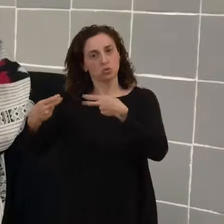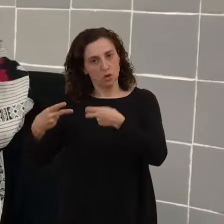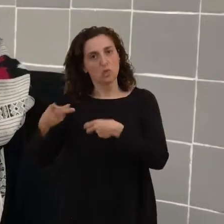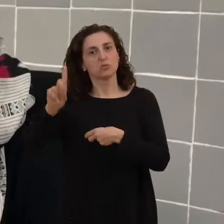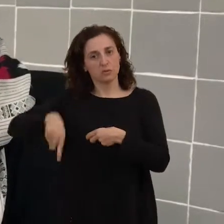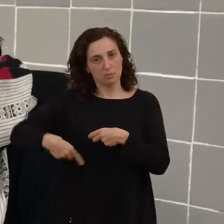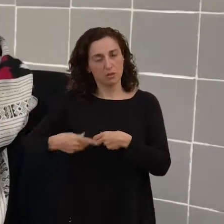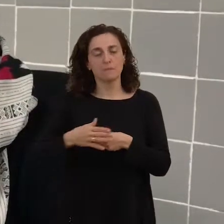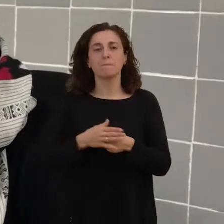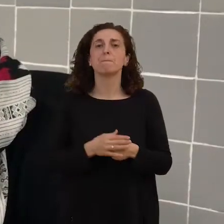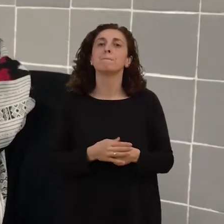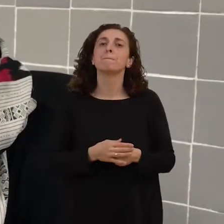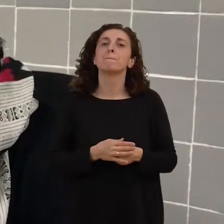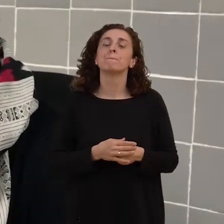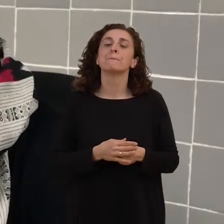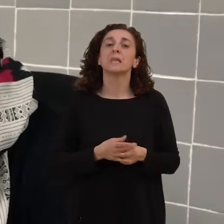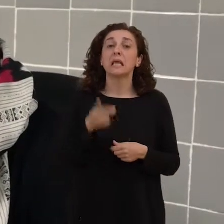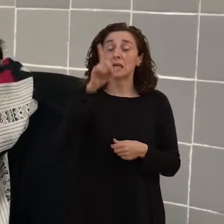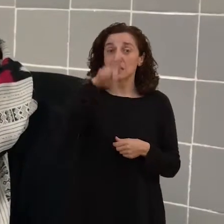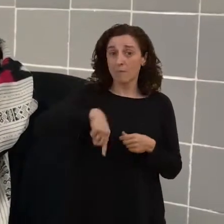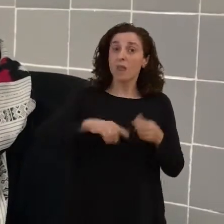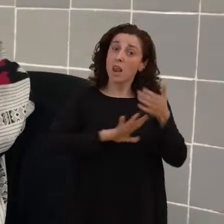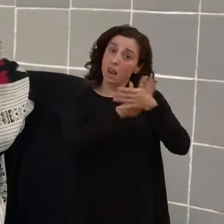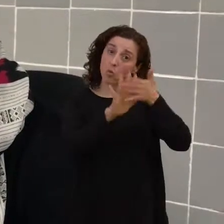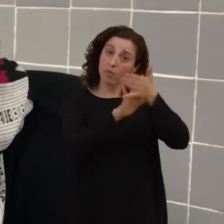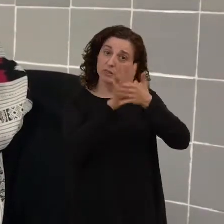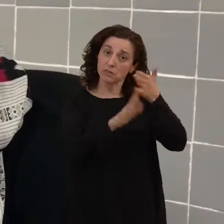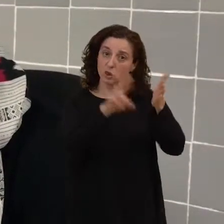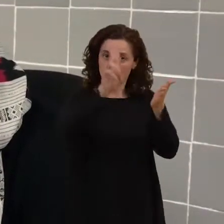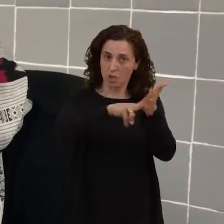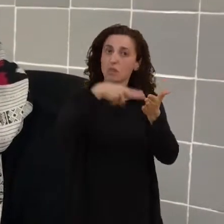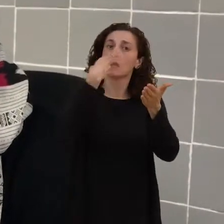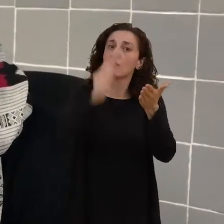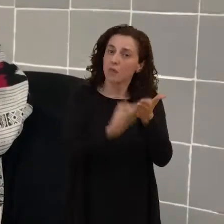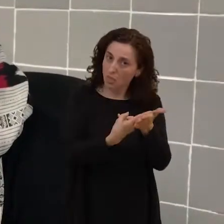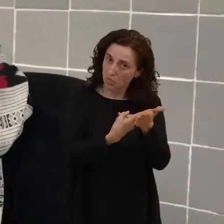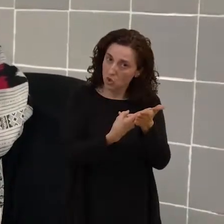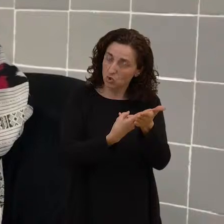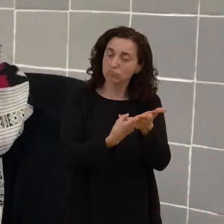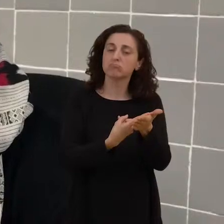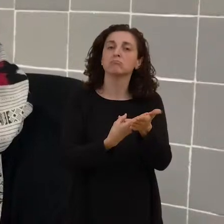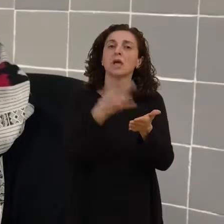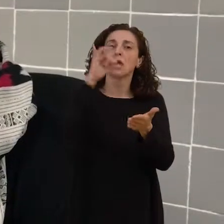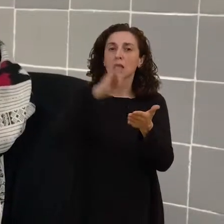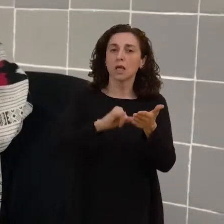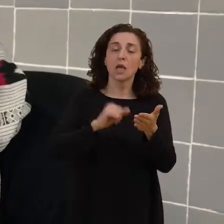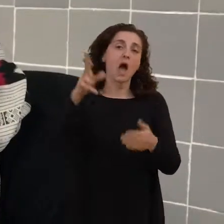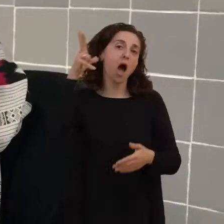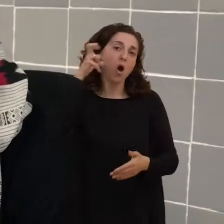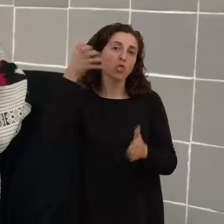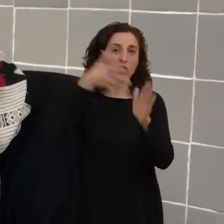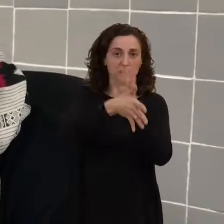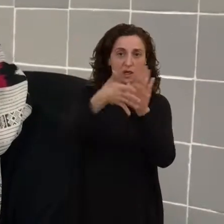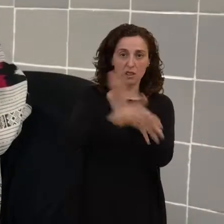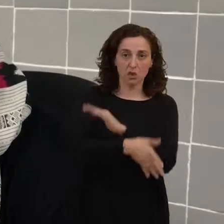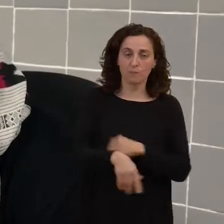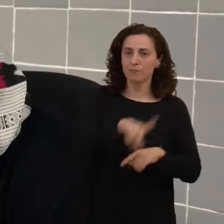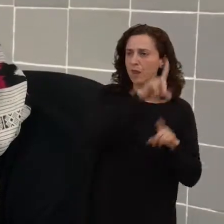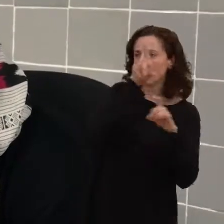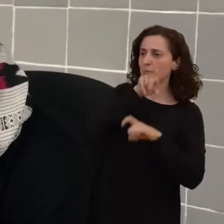Y también está la interpretación en lengua de signos y la audiodescripción. ¿Y en qué